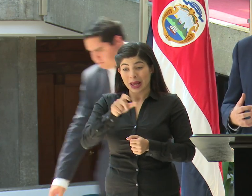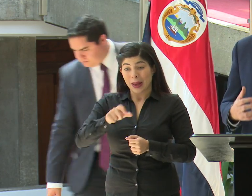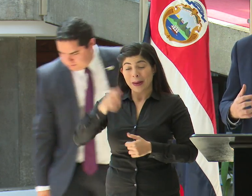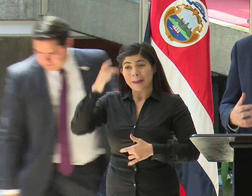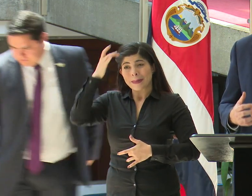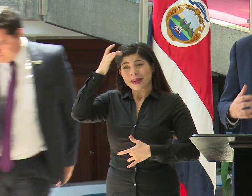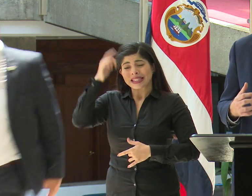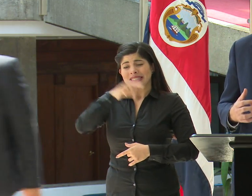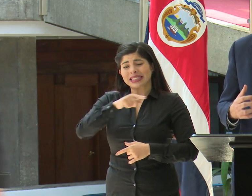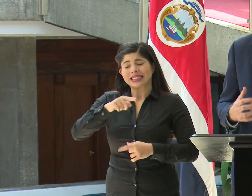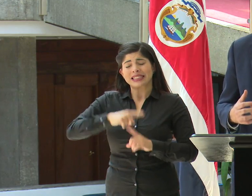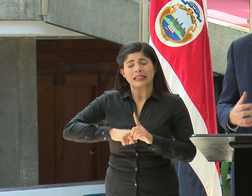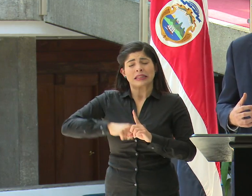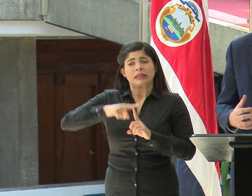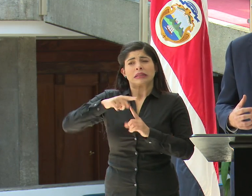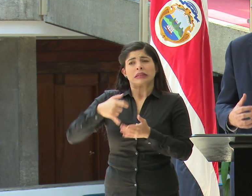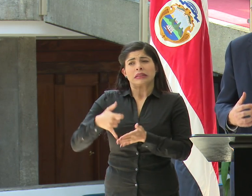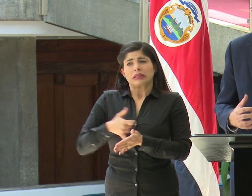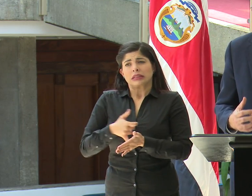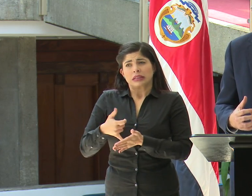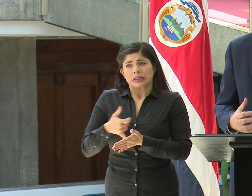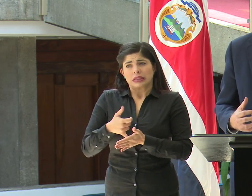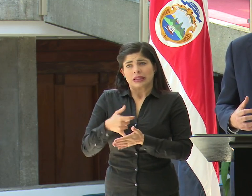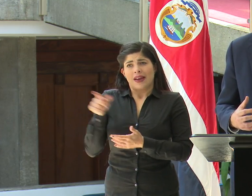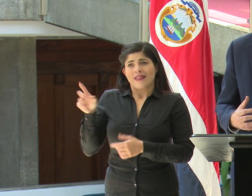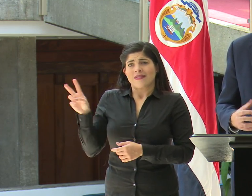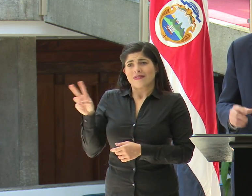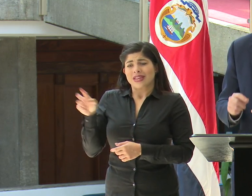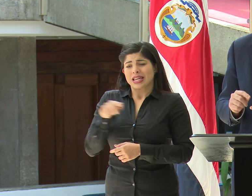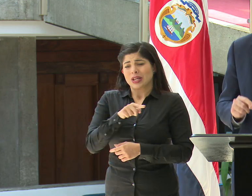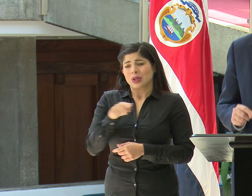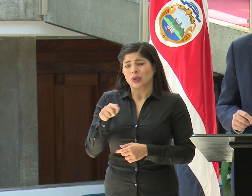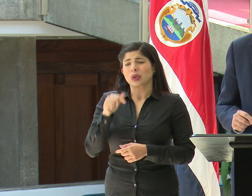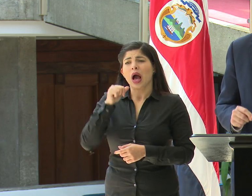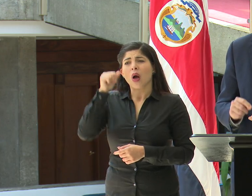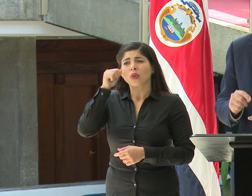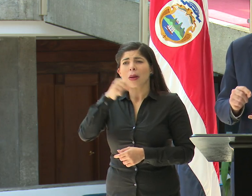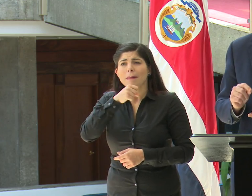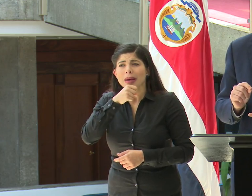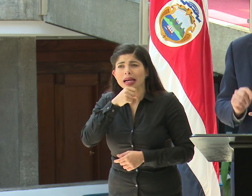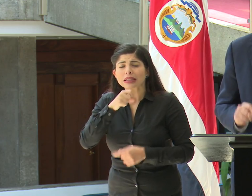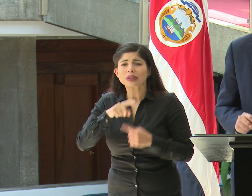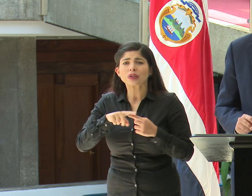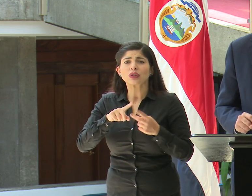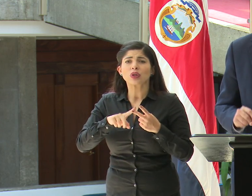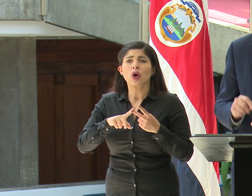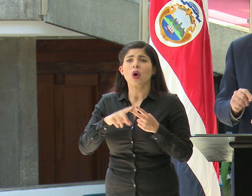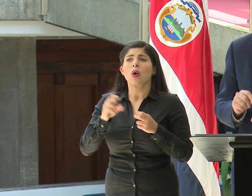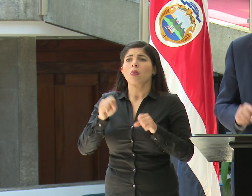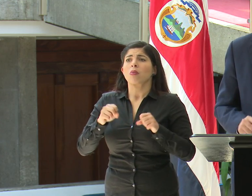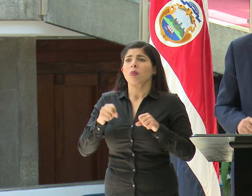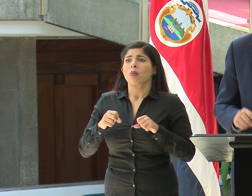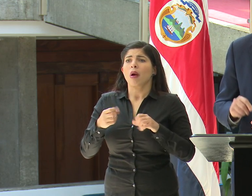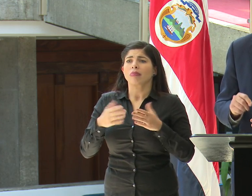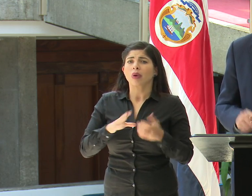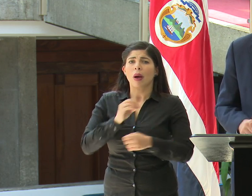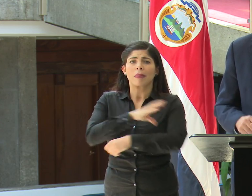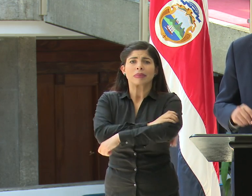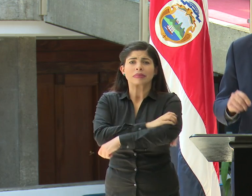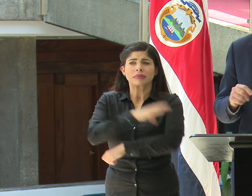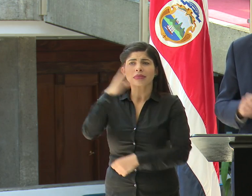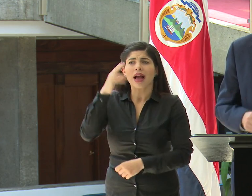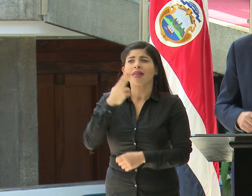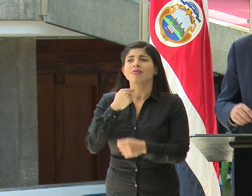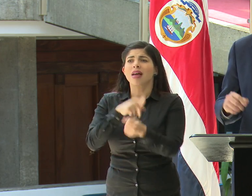son altamente vulnerables al virus. Son adultos mayores, con comorbilidades, hipertensos,